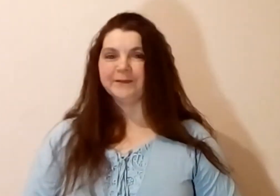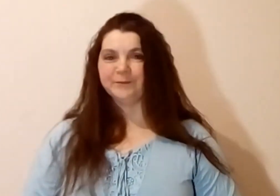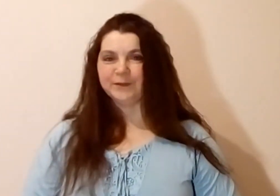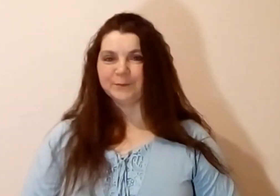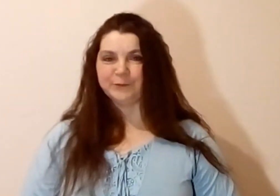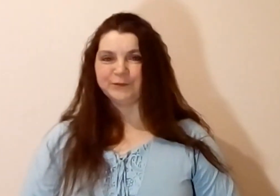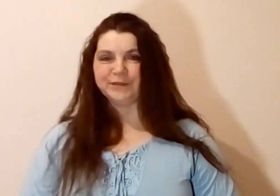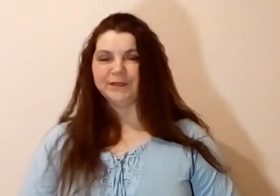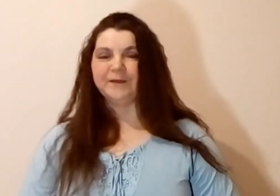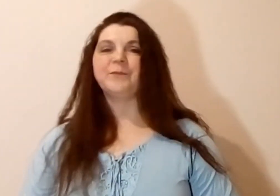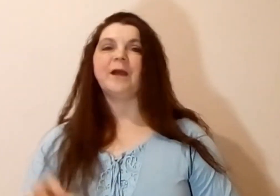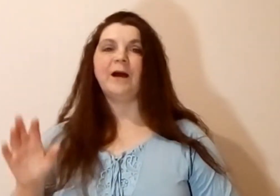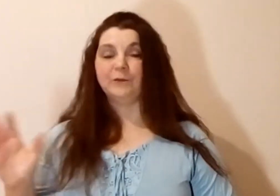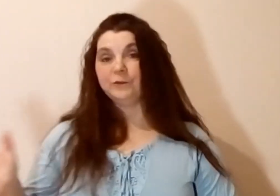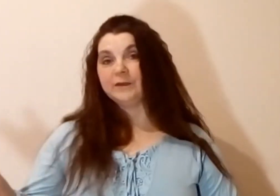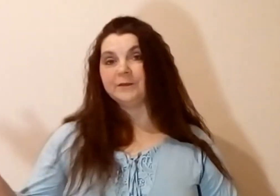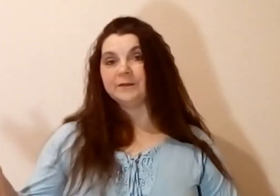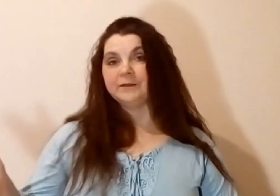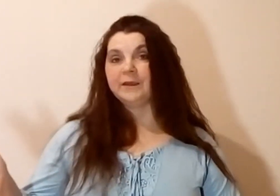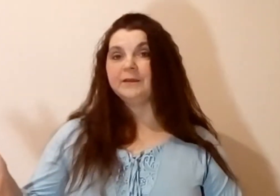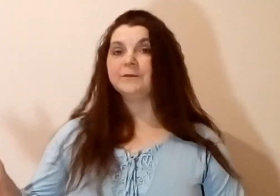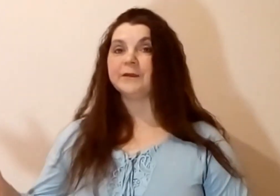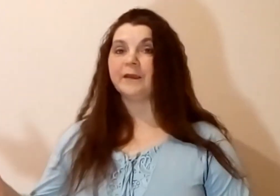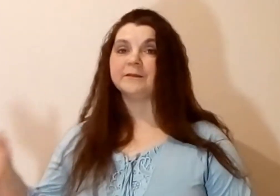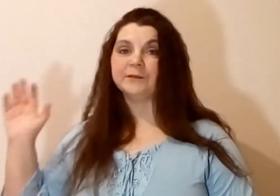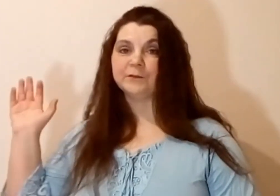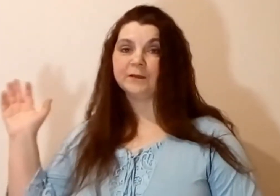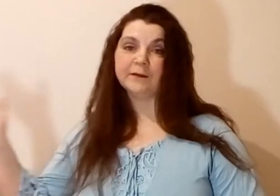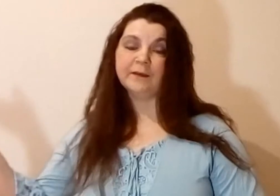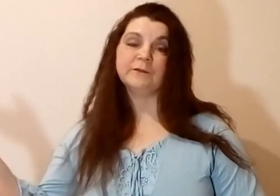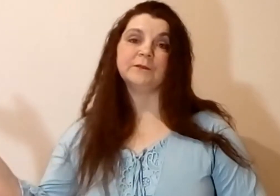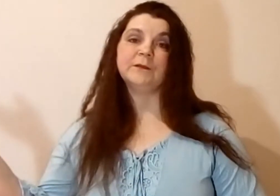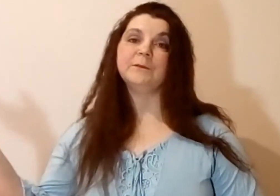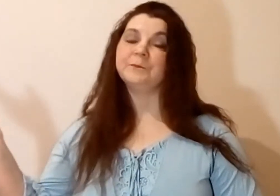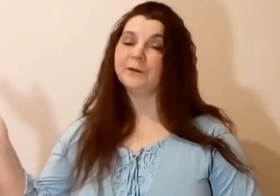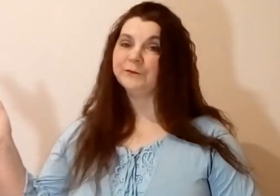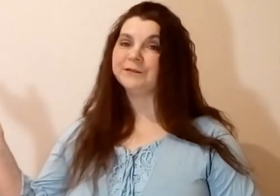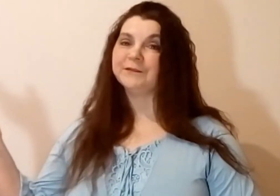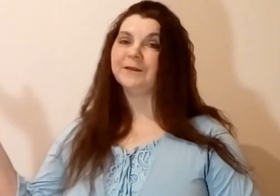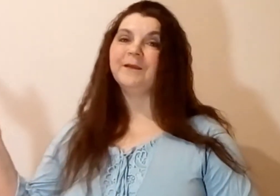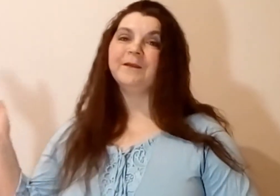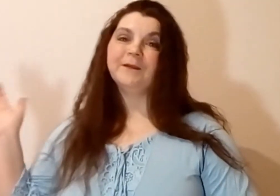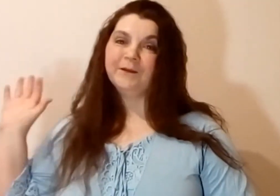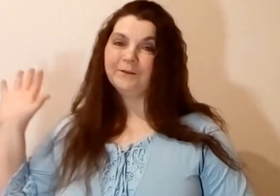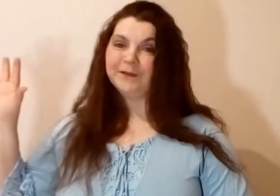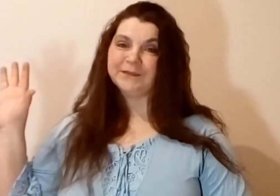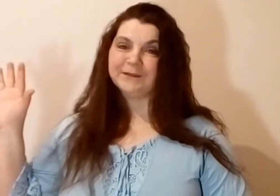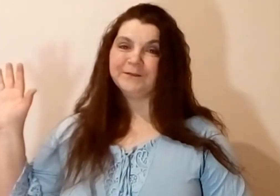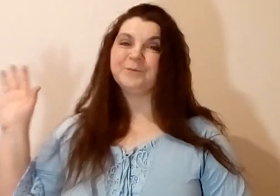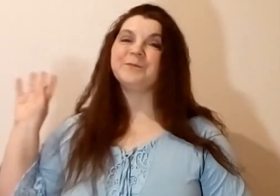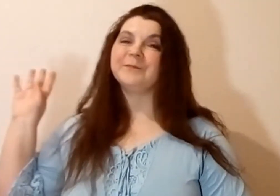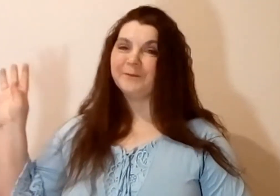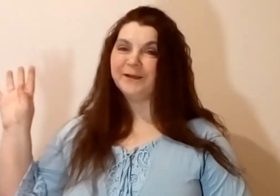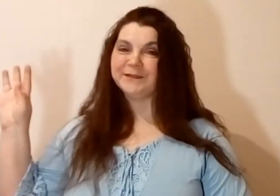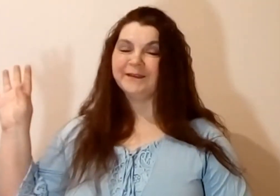ответы получили. Ну, соответственно, третий вариант – это вот как раз вот получите ваше домашнее